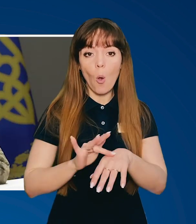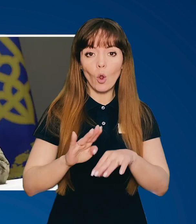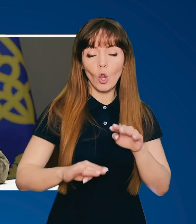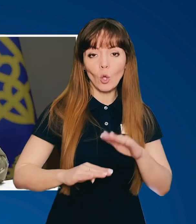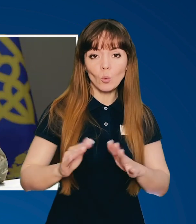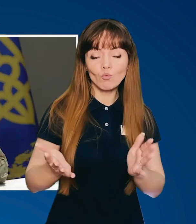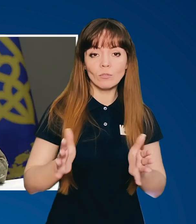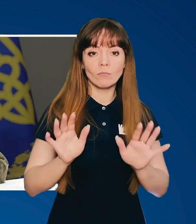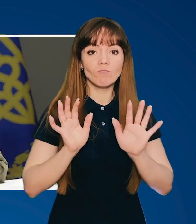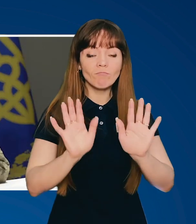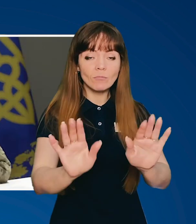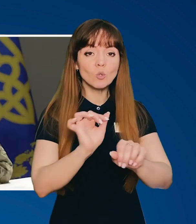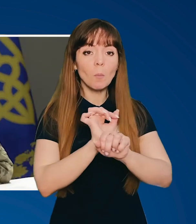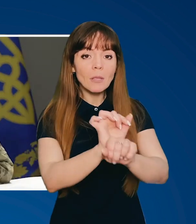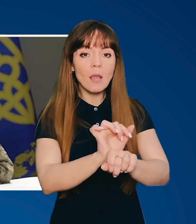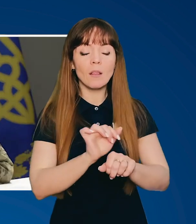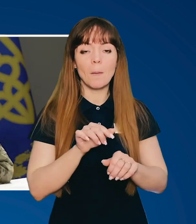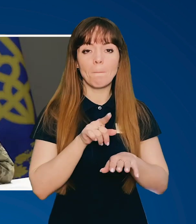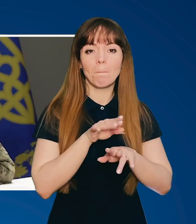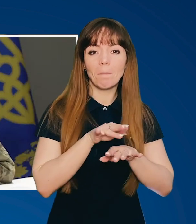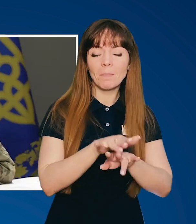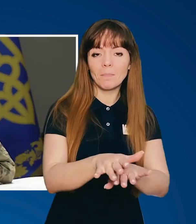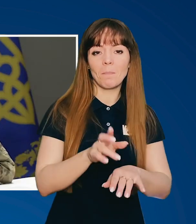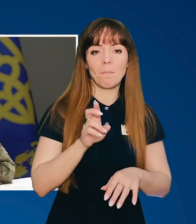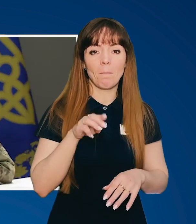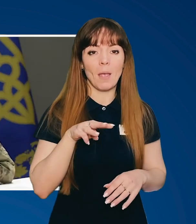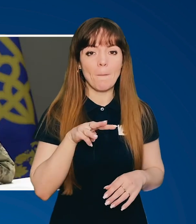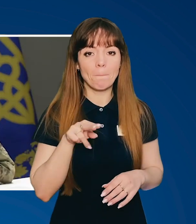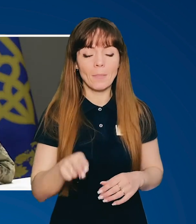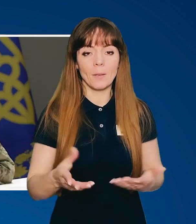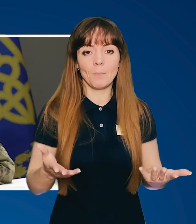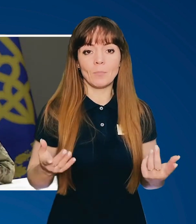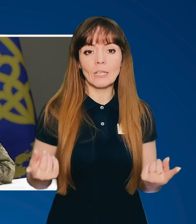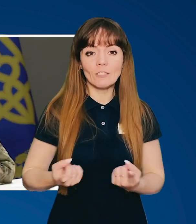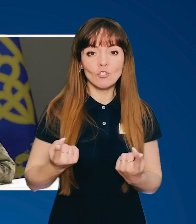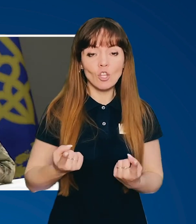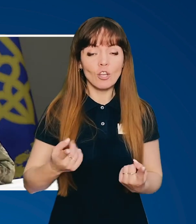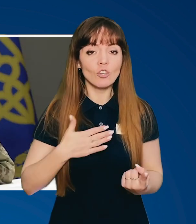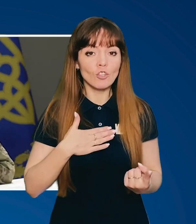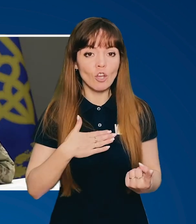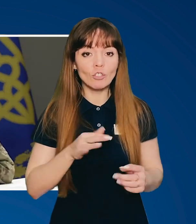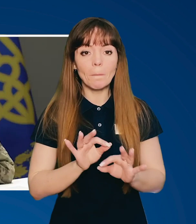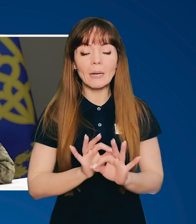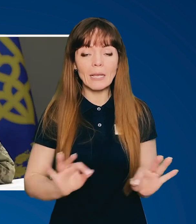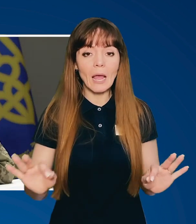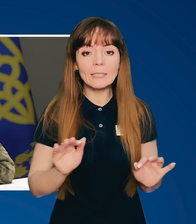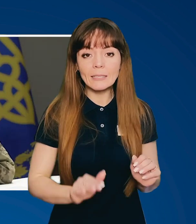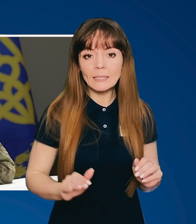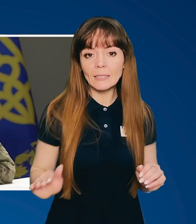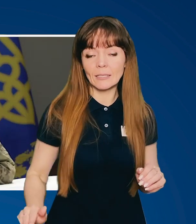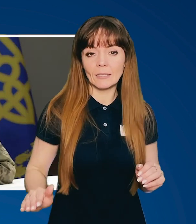яка голі руч зупиняла ці БТРи, БМП. Звичайні наші прекрасні діти,